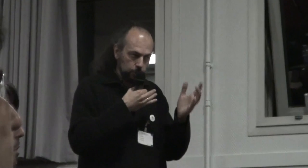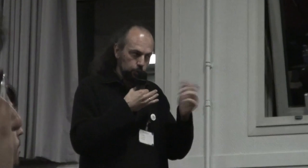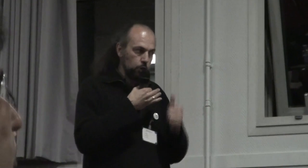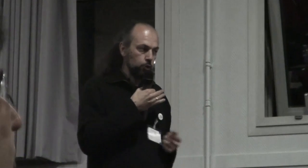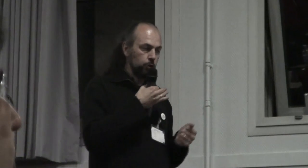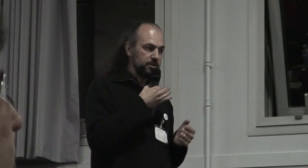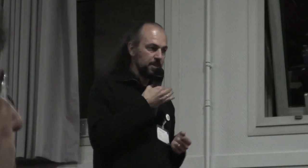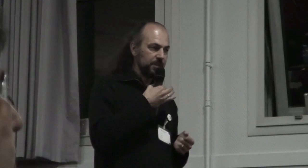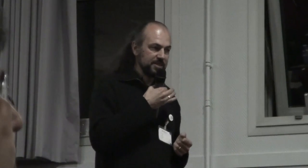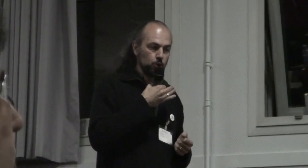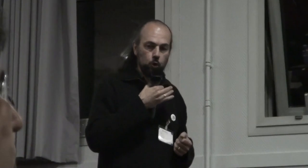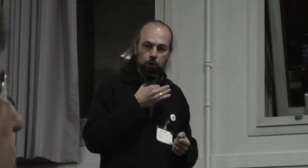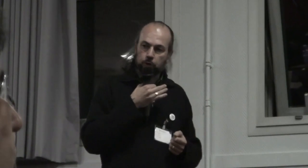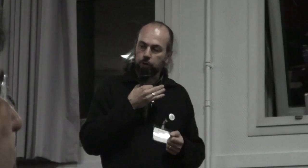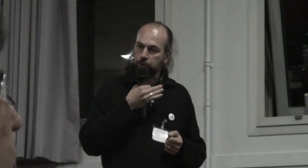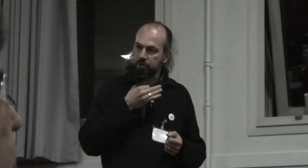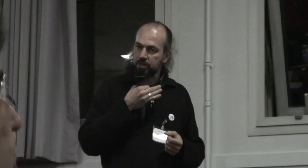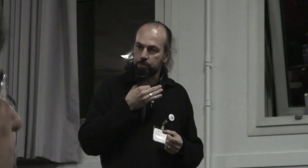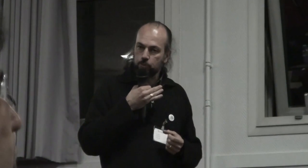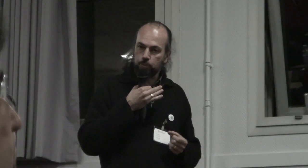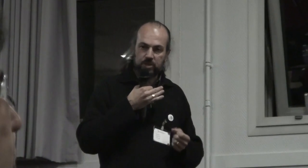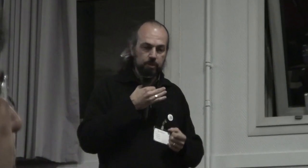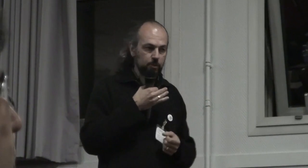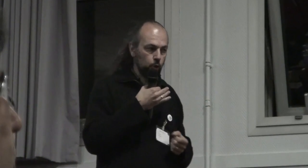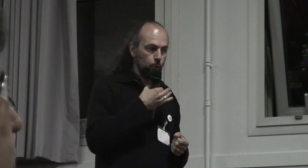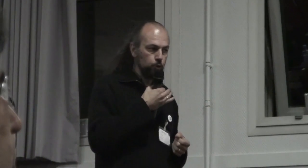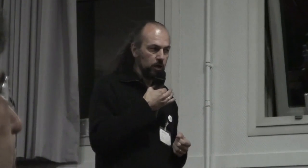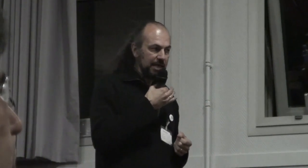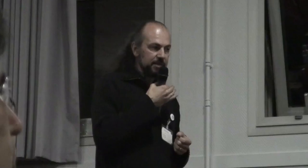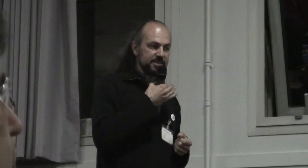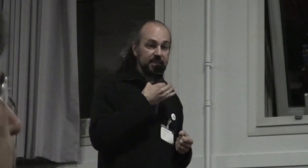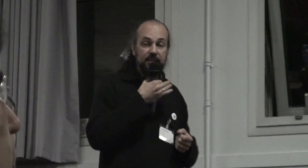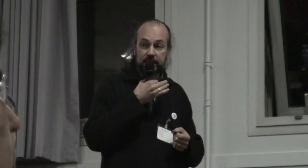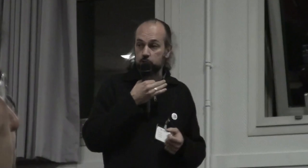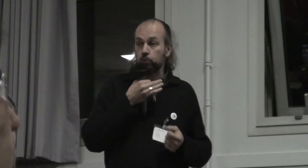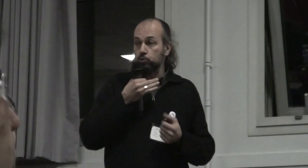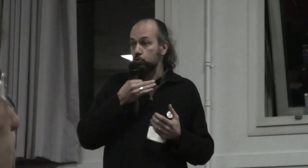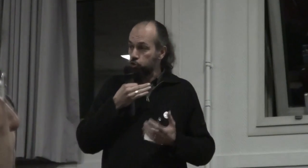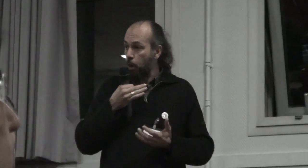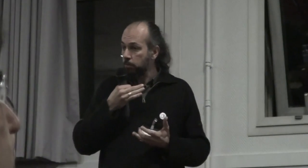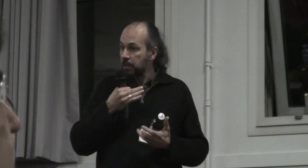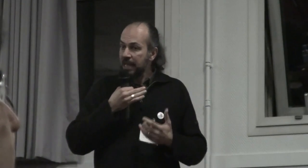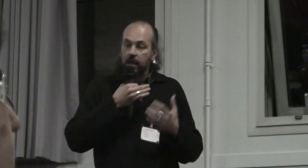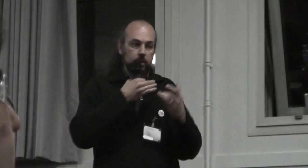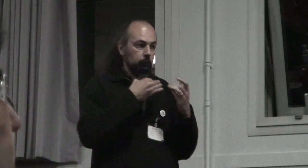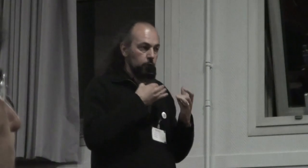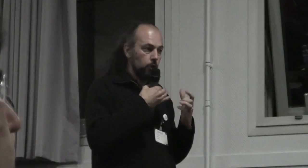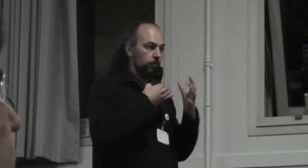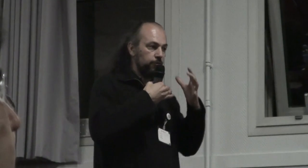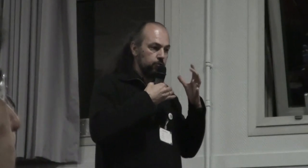le deuxième question qui me semble être commune c'est la question du choix vous